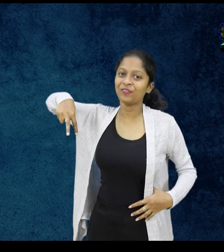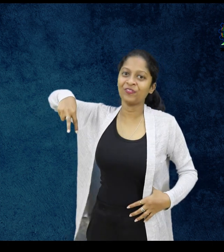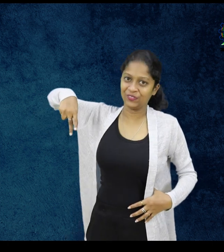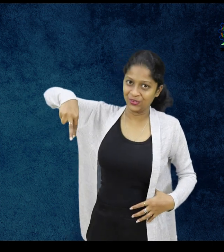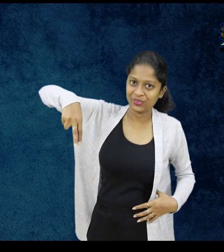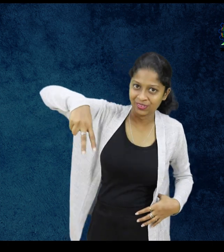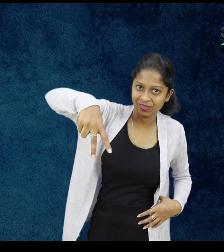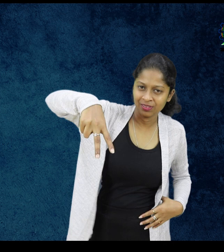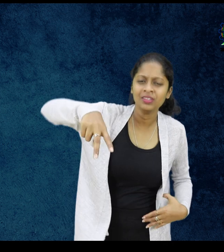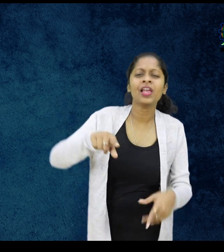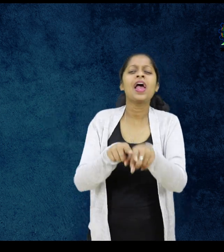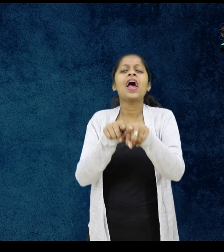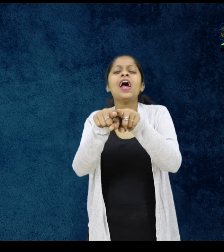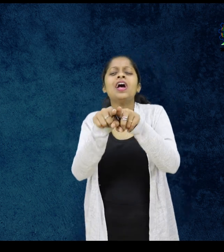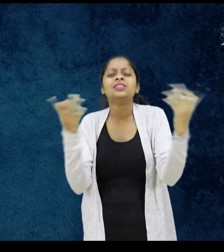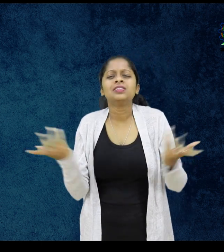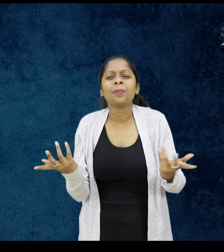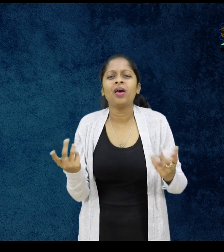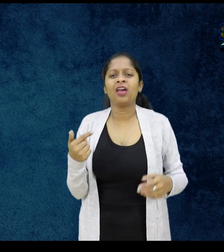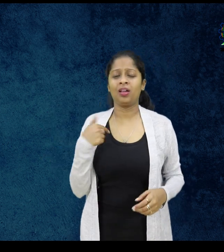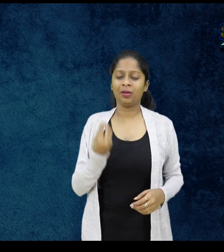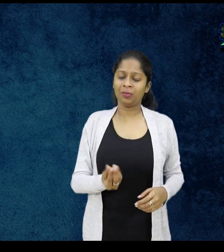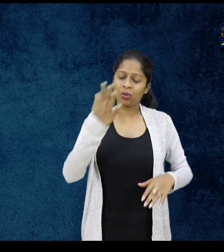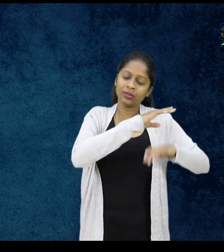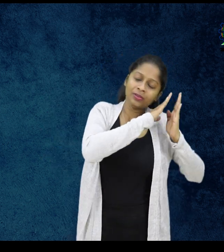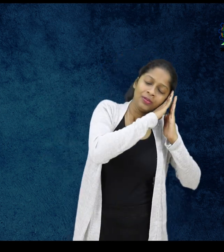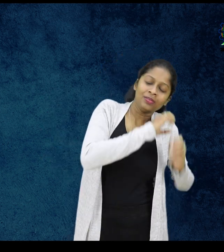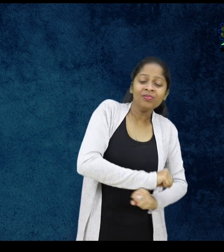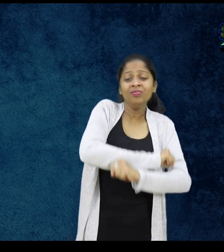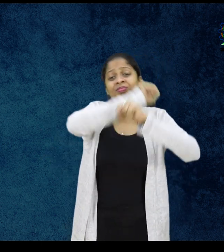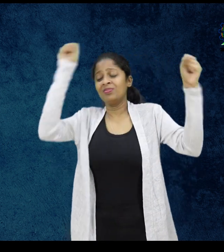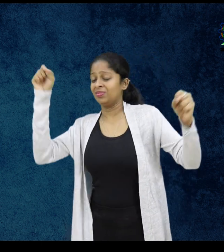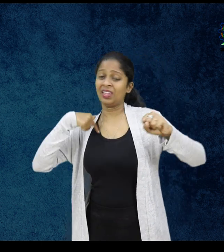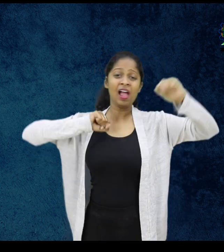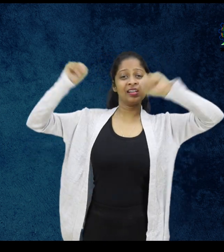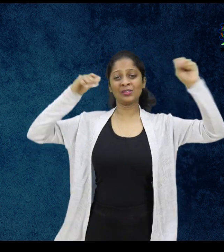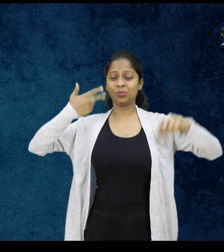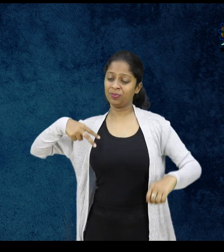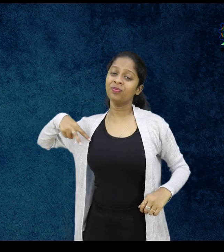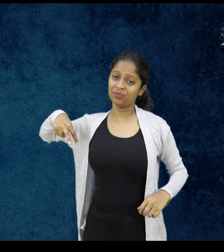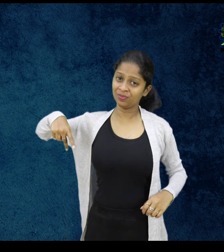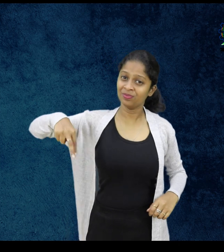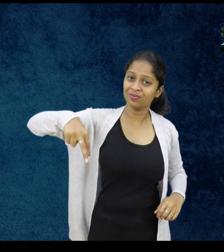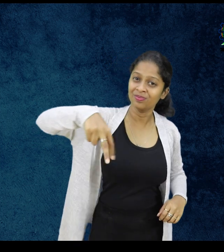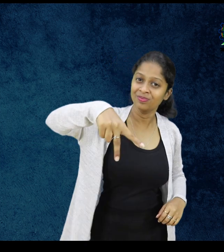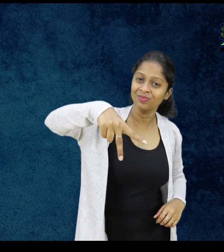उंगलियां हमारे पेरों को दर्शाती हैं उधारन के तौर पर मैं रोज सुभा एक्सरसाइस करने के लिए चलती हूँ